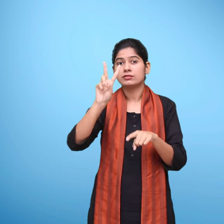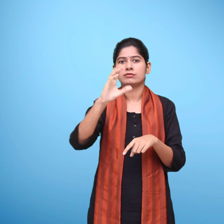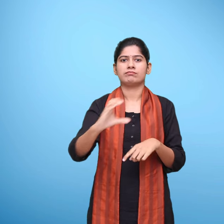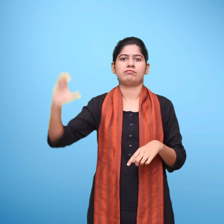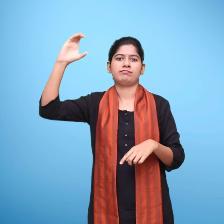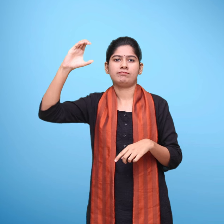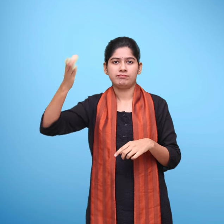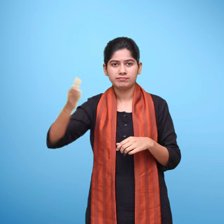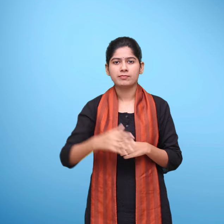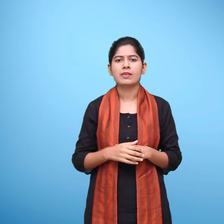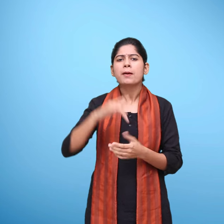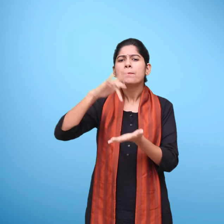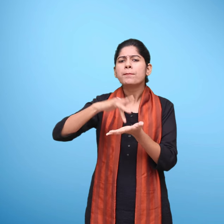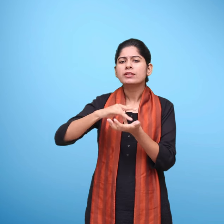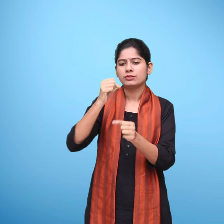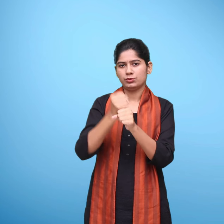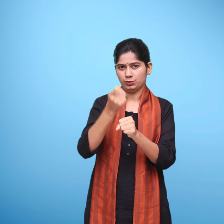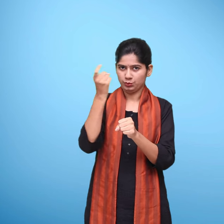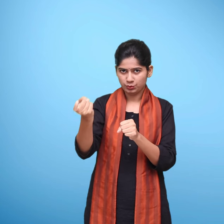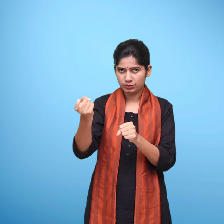बाल विश्व विद्यालय गांधी नगर गुजराद